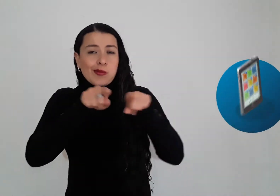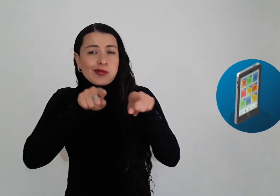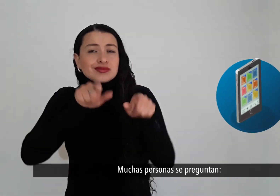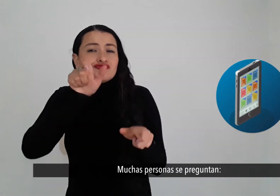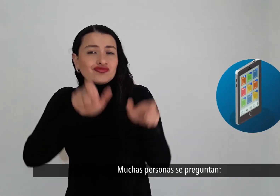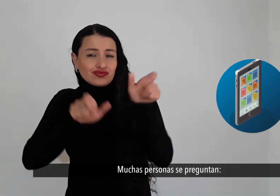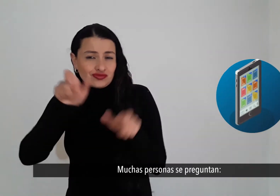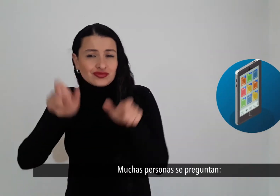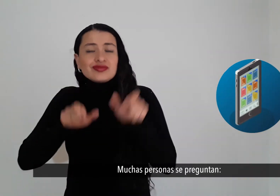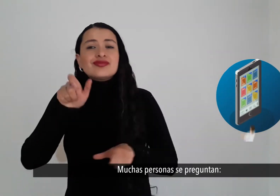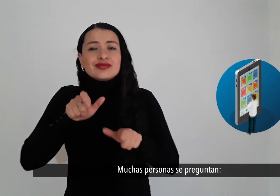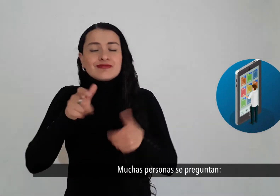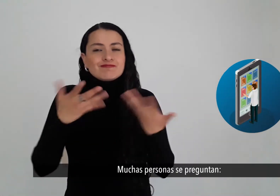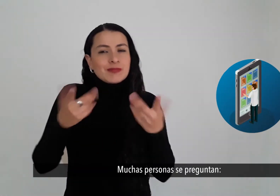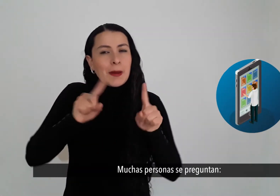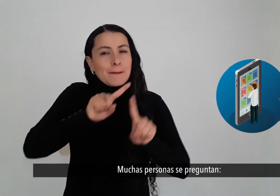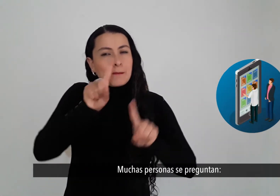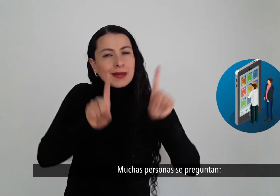Muchas personas se preguntan